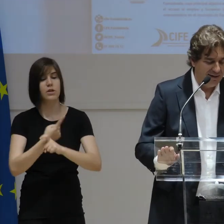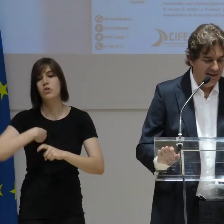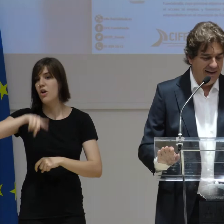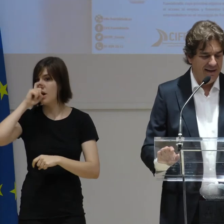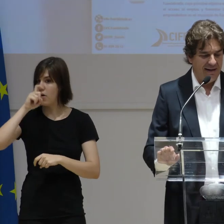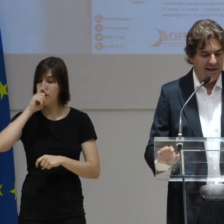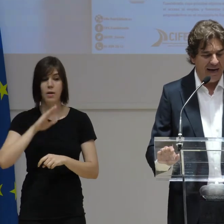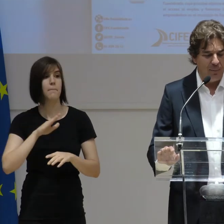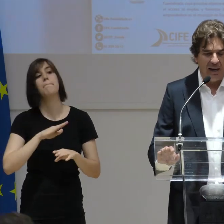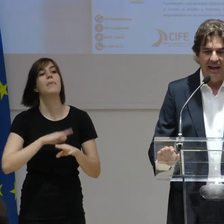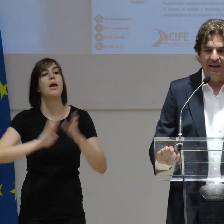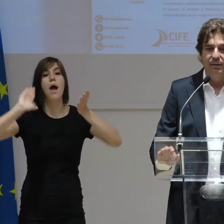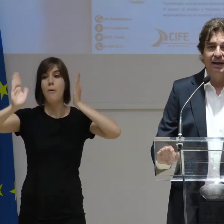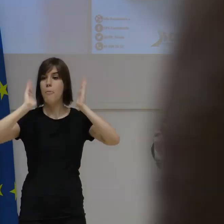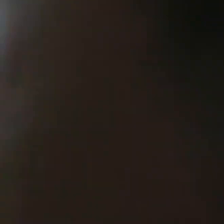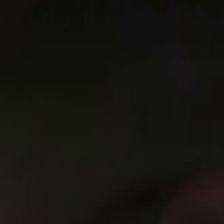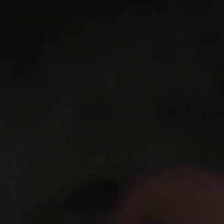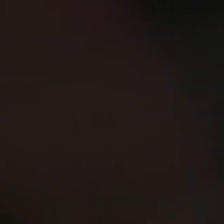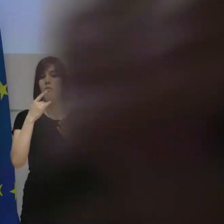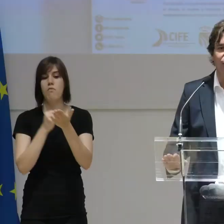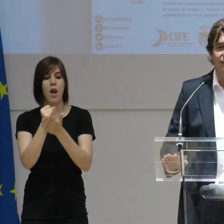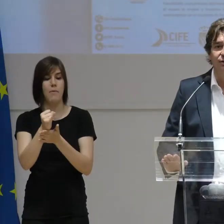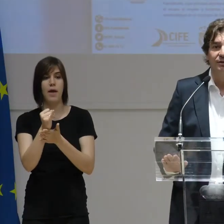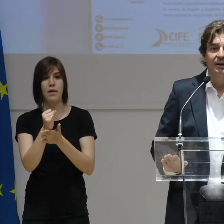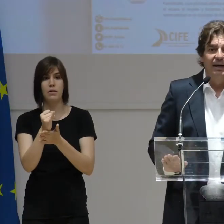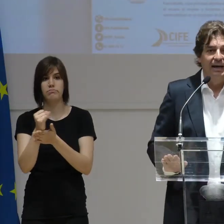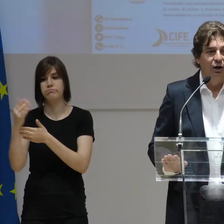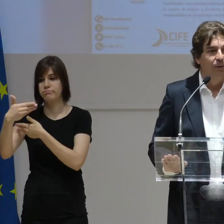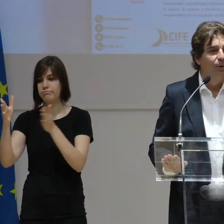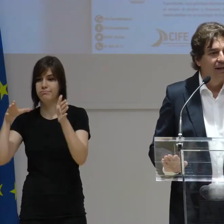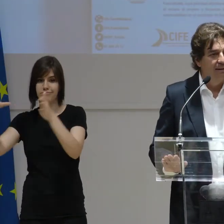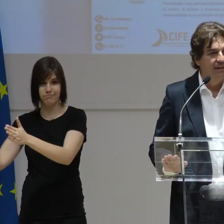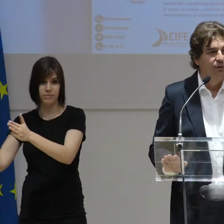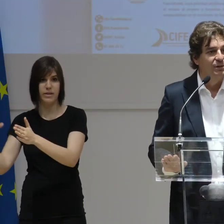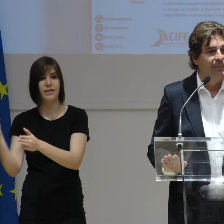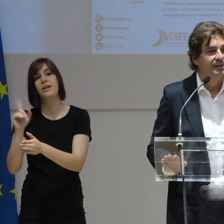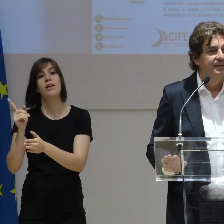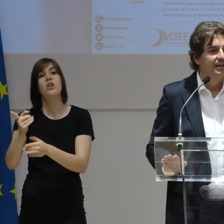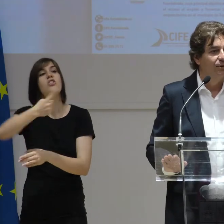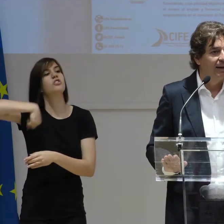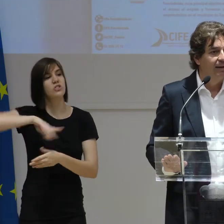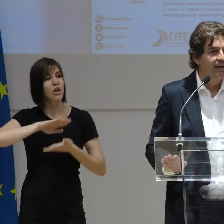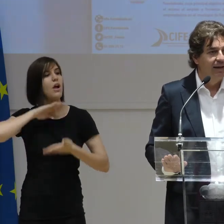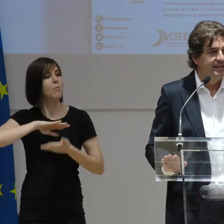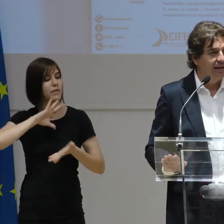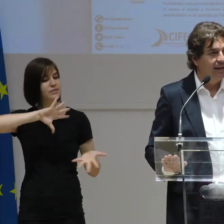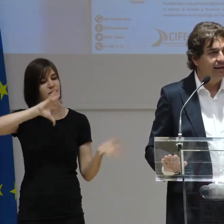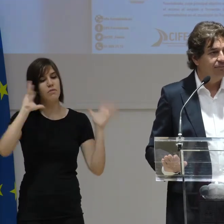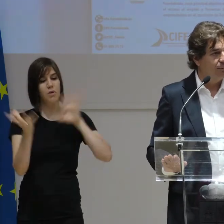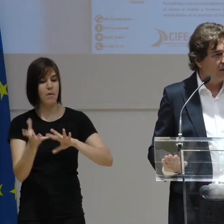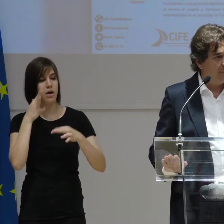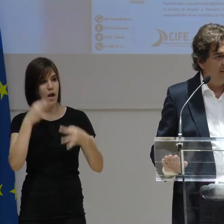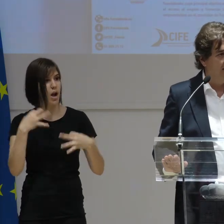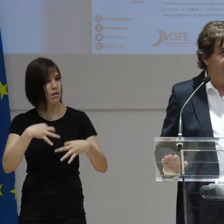recordar la época en la que decían que Fuenlabrada era una ciudad dormitorio, Yo creo que lo importante es que fuimos capaces de transformar esa realidad,